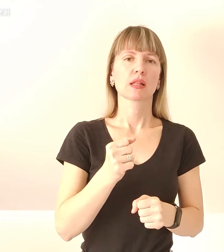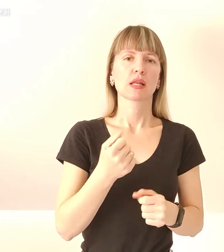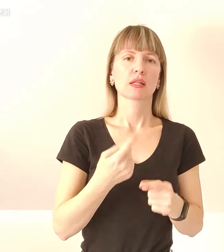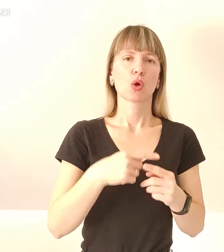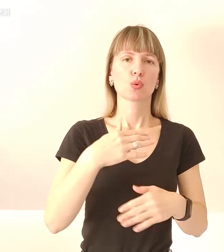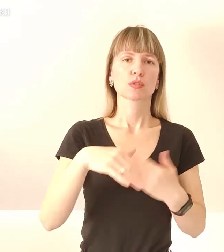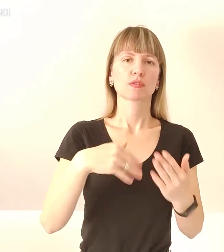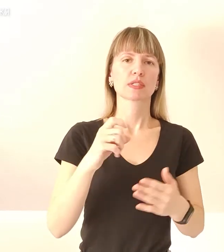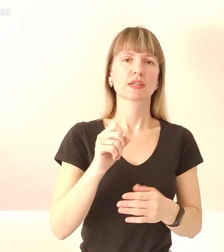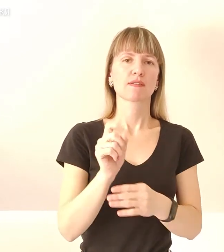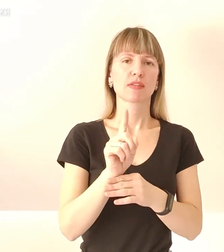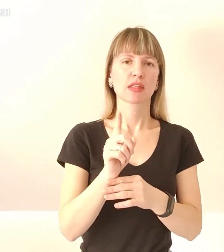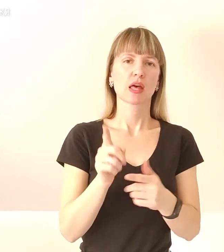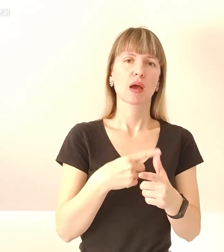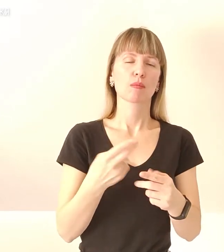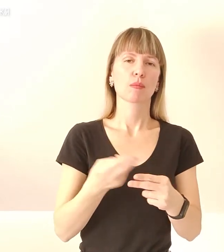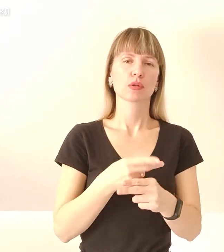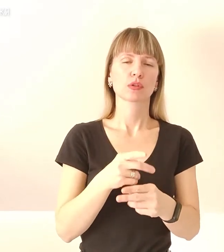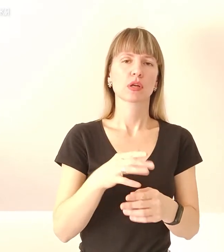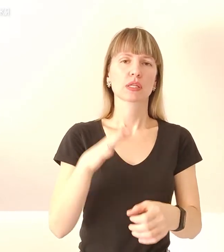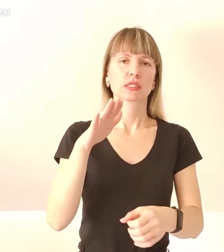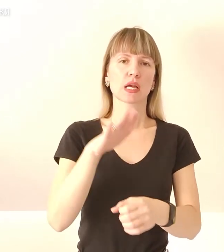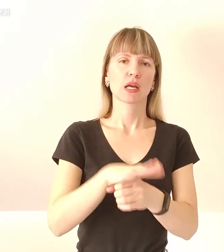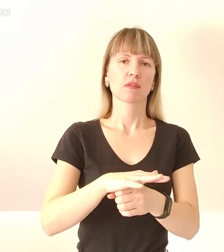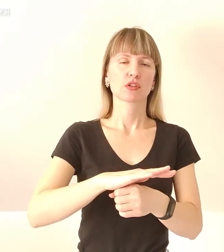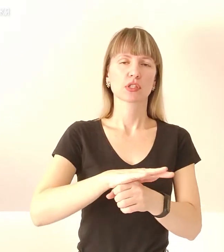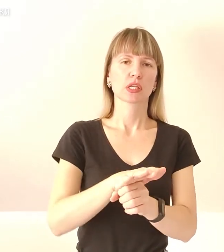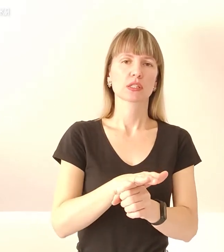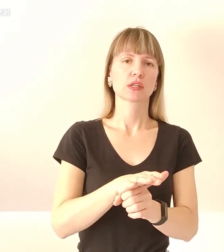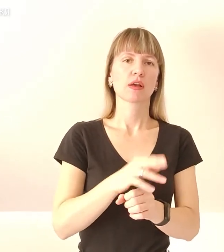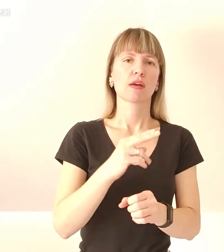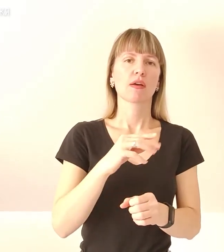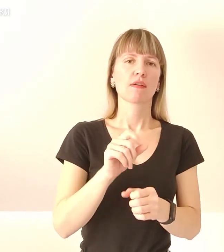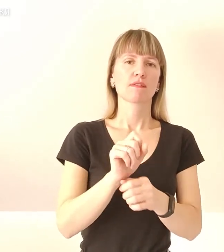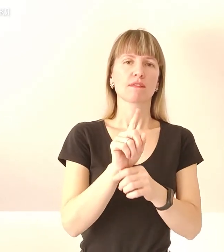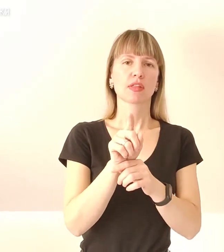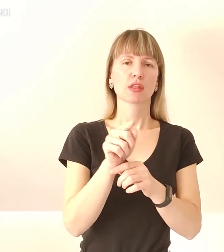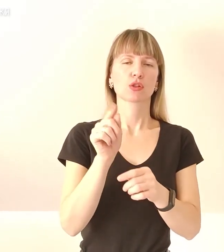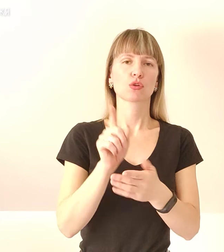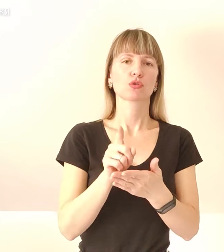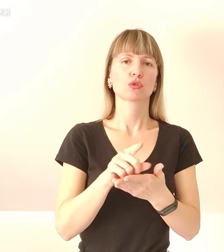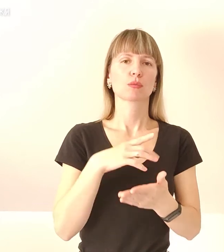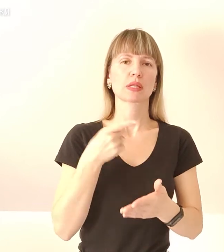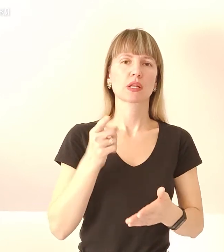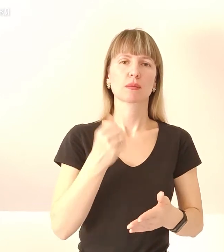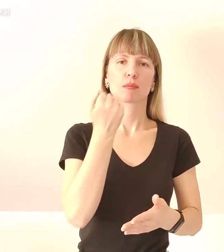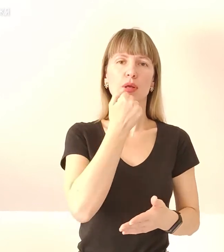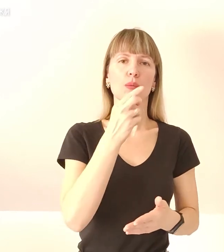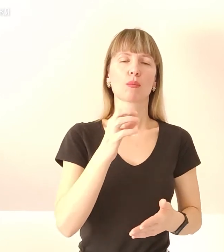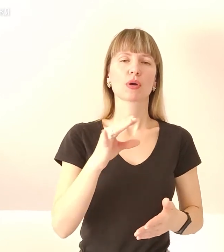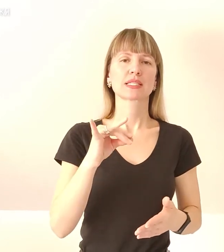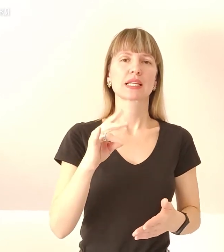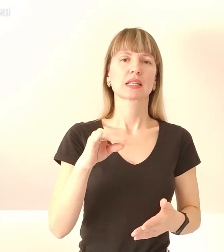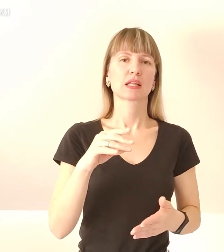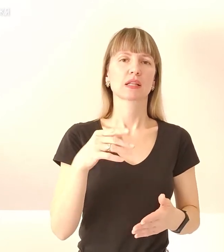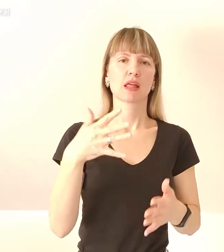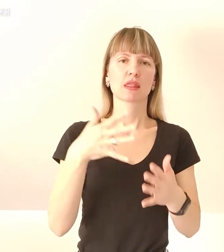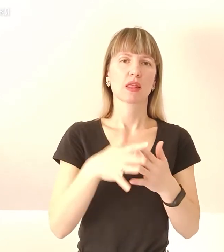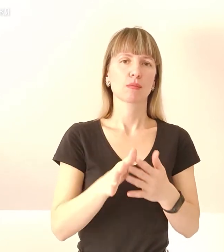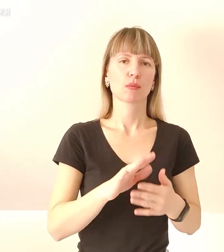фітелем або без нубок, щільно закриваючи кришкою. Фітель повинен бути з натуральної тканини, бо синтетика не пропитається і погано